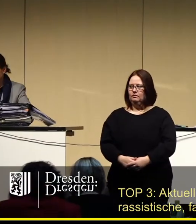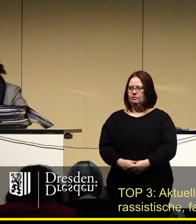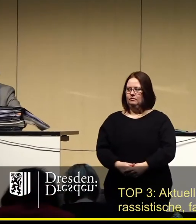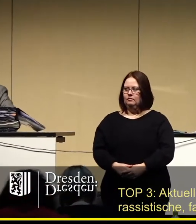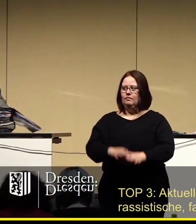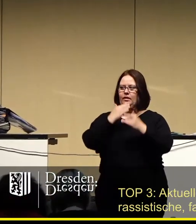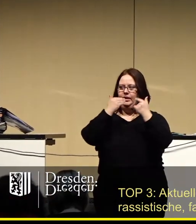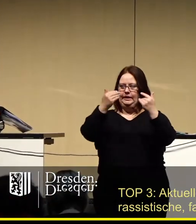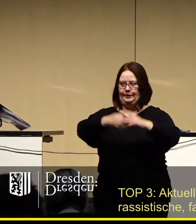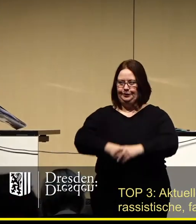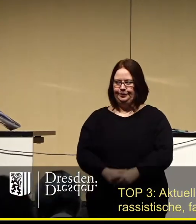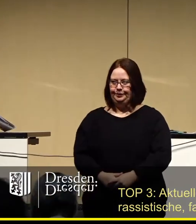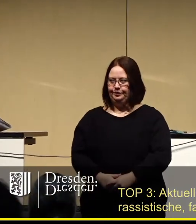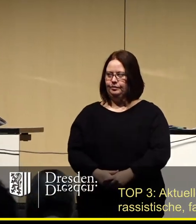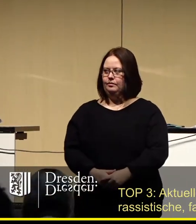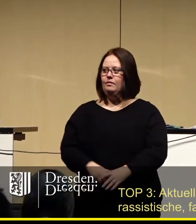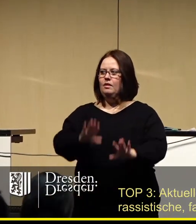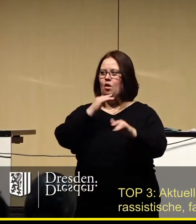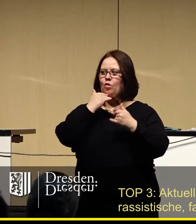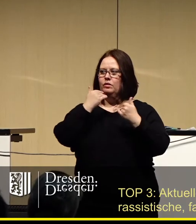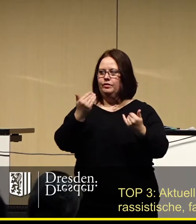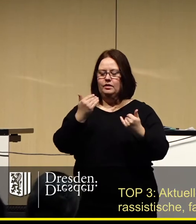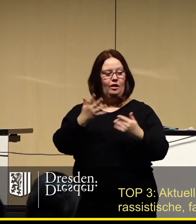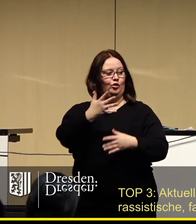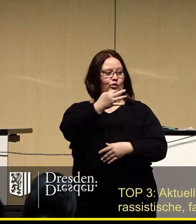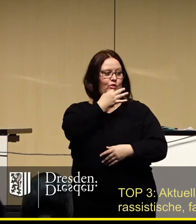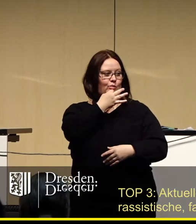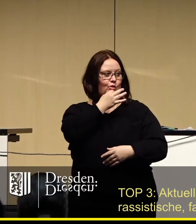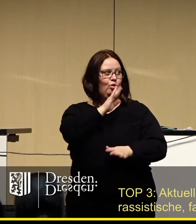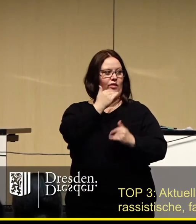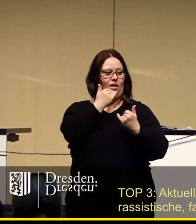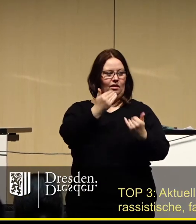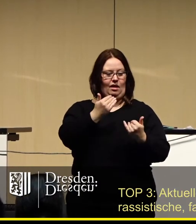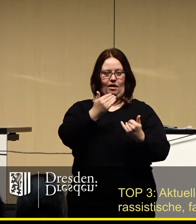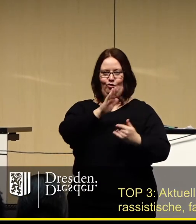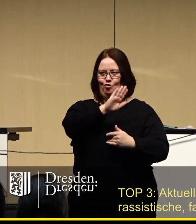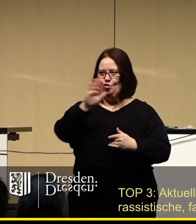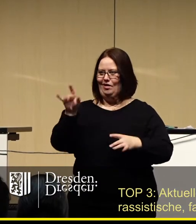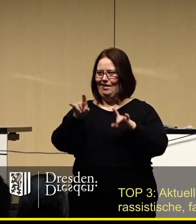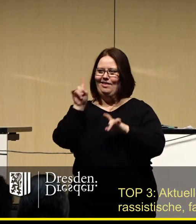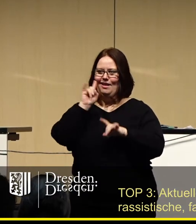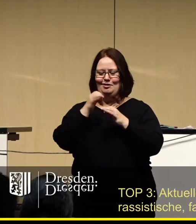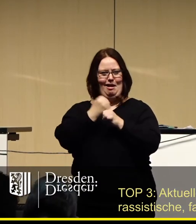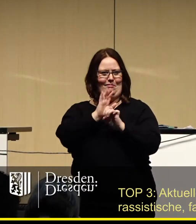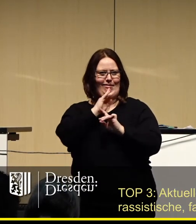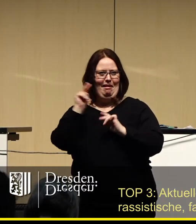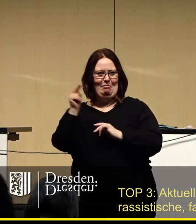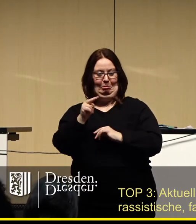Vielen Dank. Vielen Dank für die fünf Minuten. Vielen Dank für diesen Einblick in Ihre tägliche Arbeit.